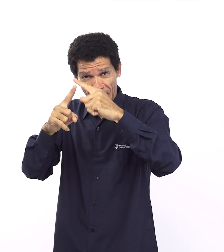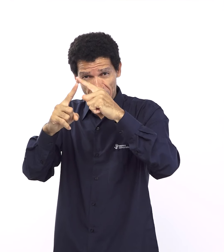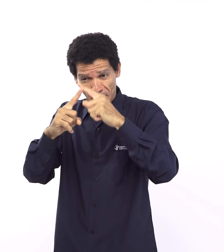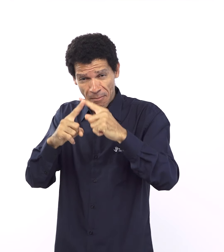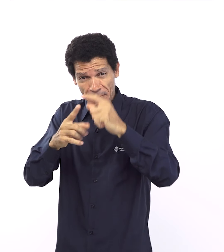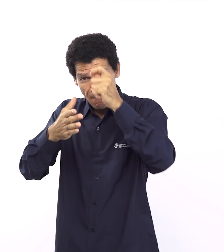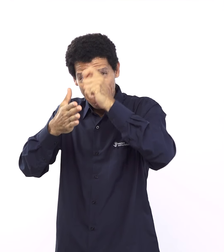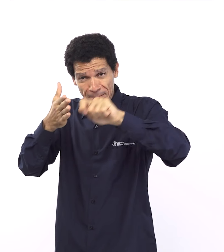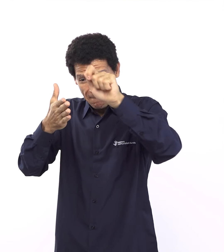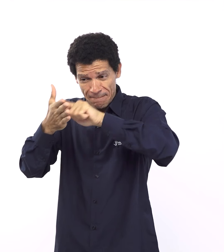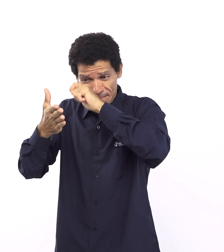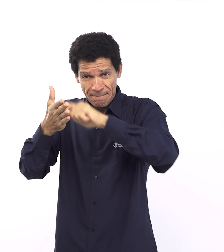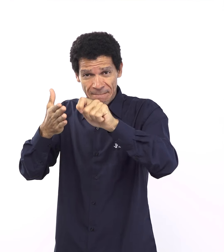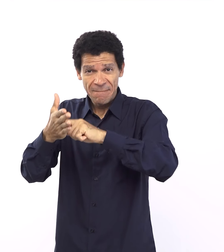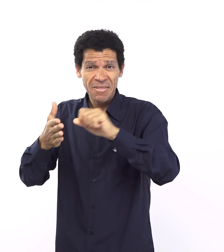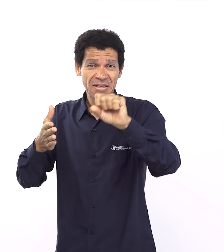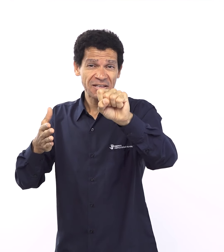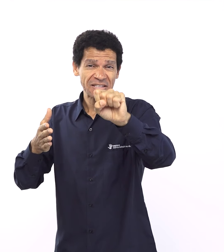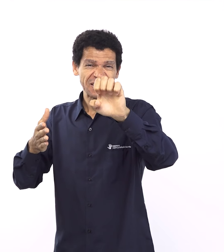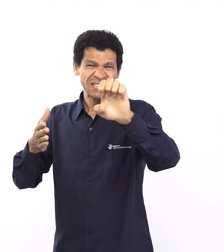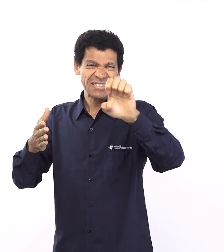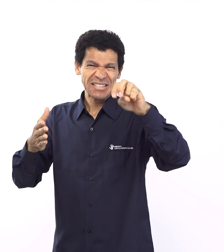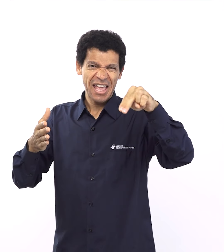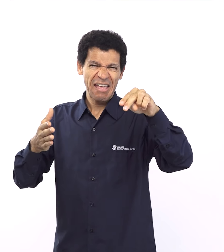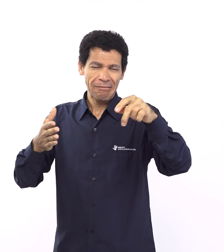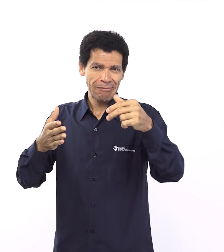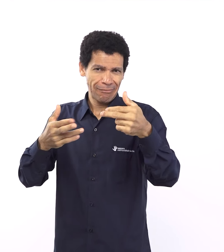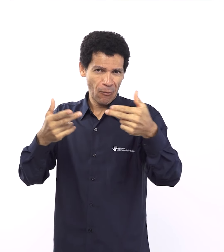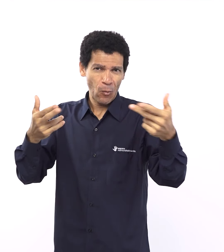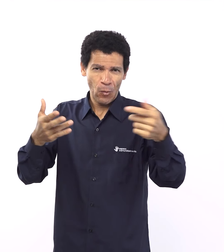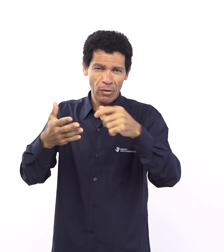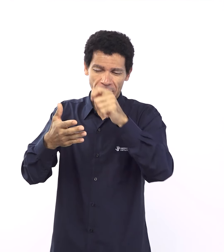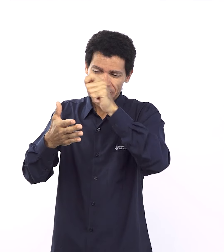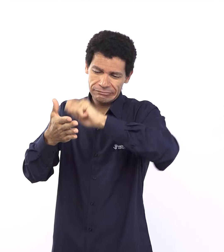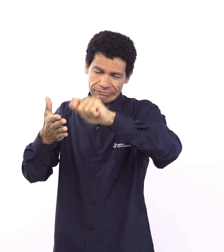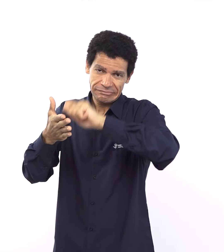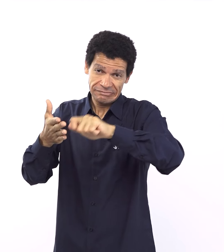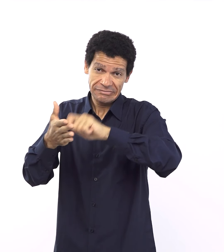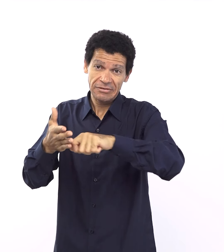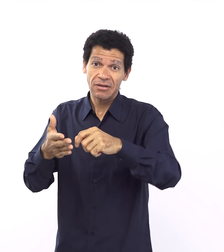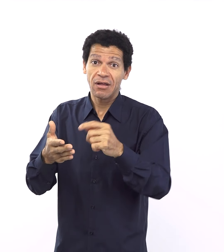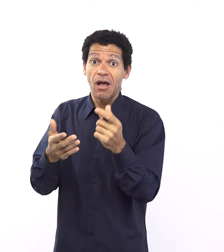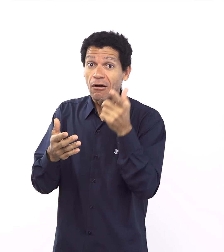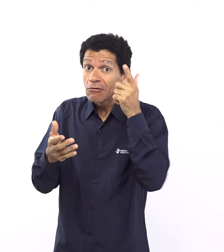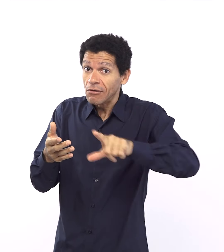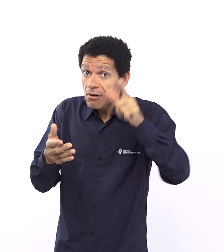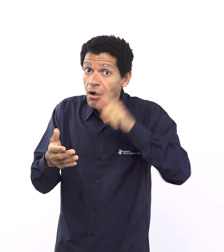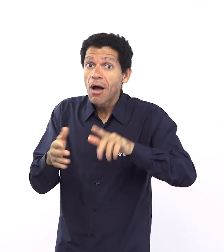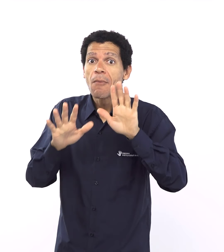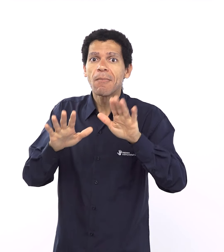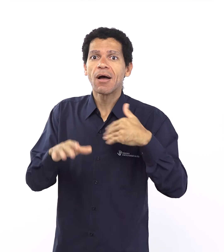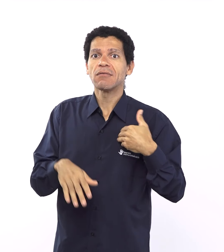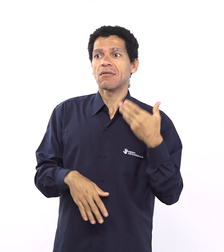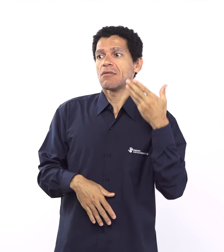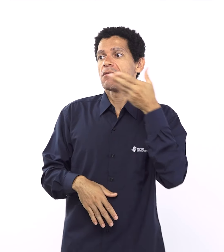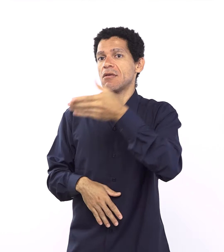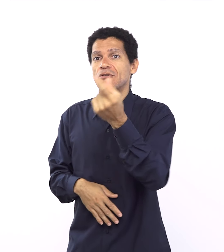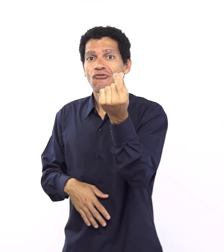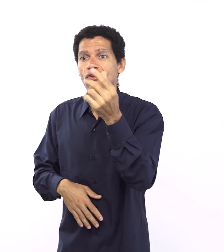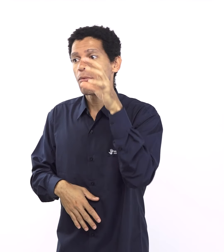fazer com que Deus nos olhe como justos, não que a gente seja, mas que ele nos olhe como justos, e aí a gente pode pôr nessa lista aí,